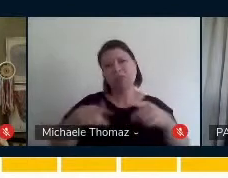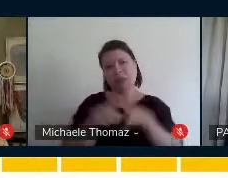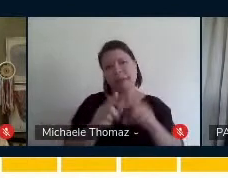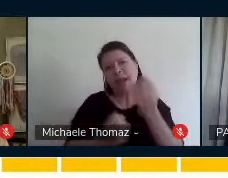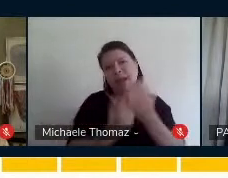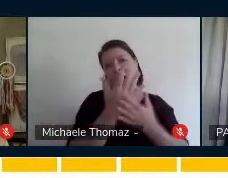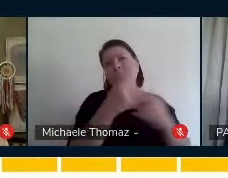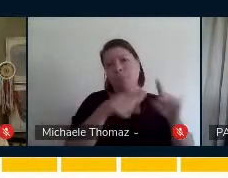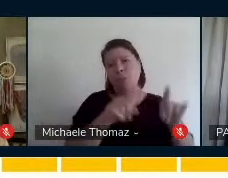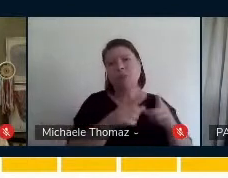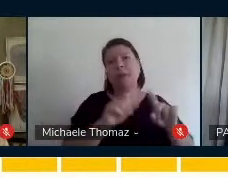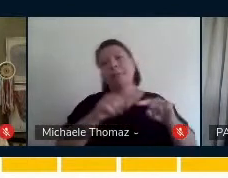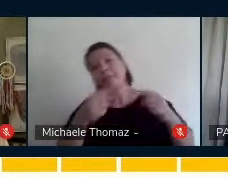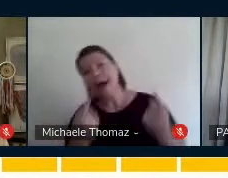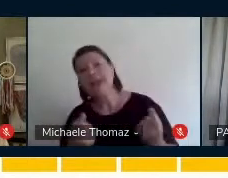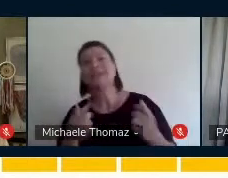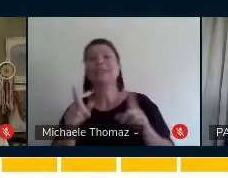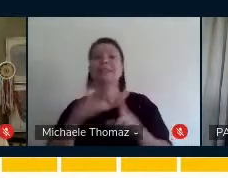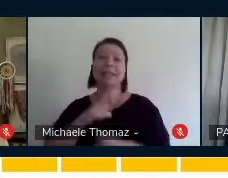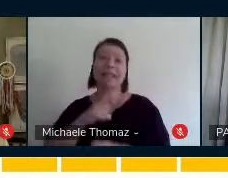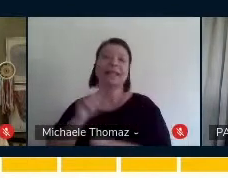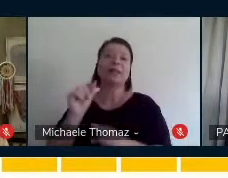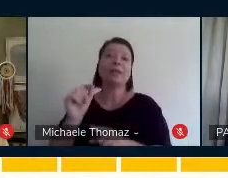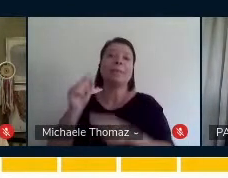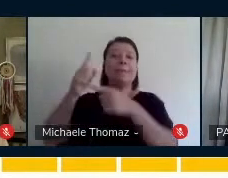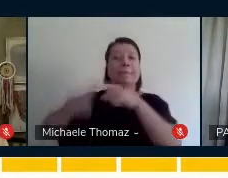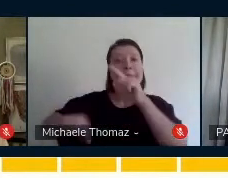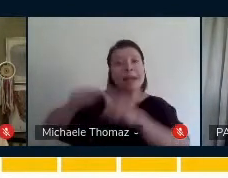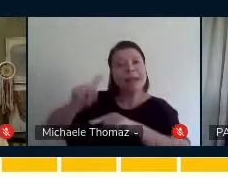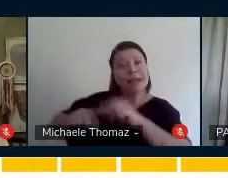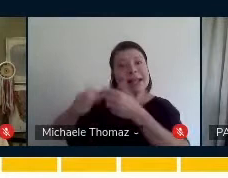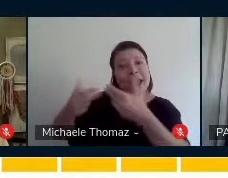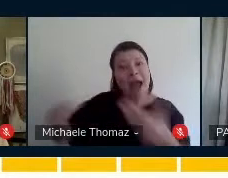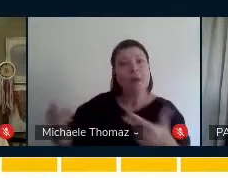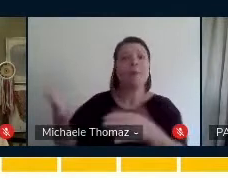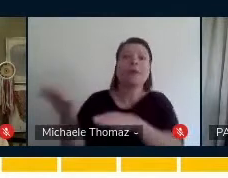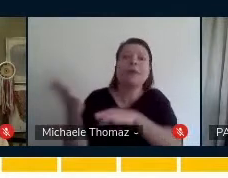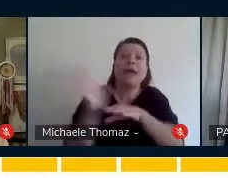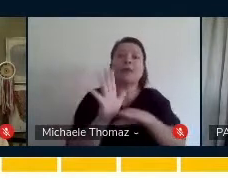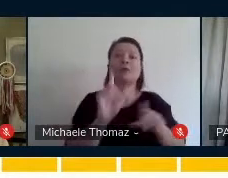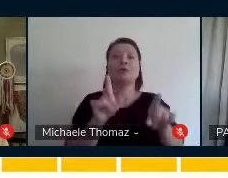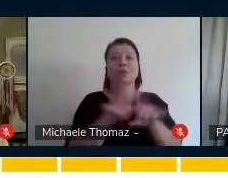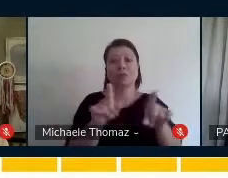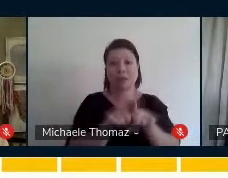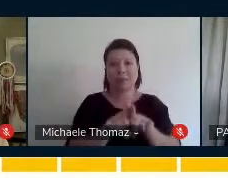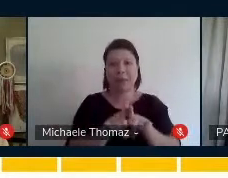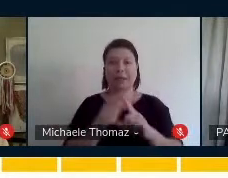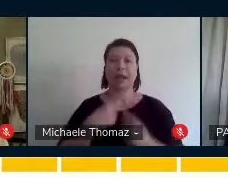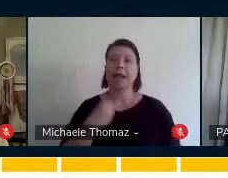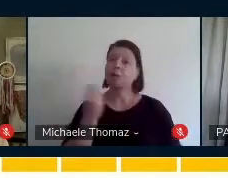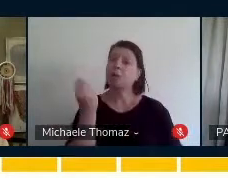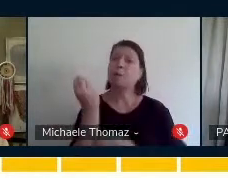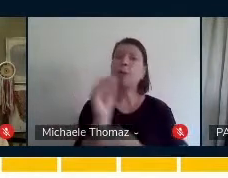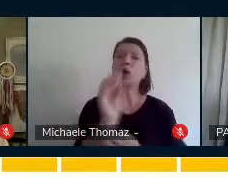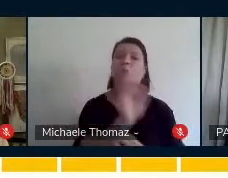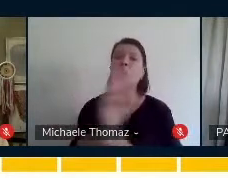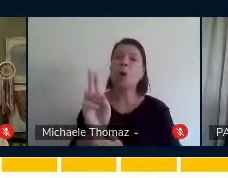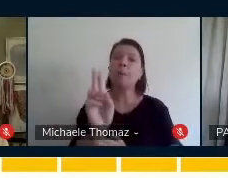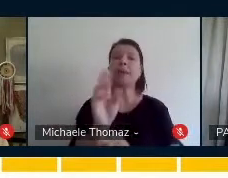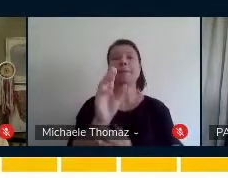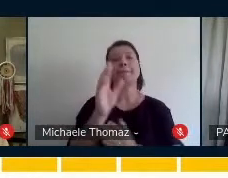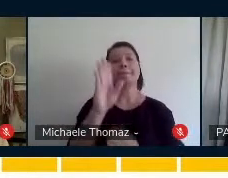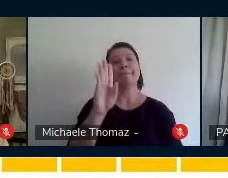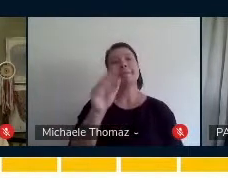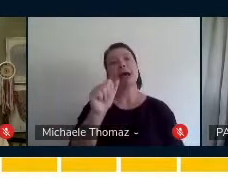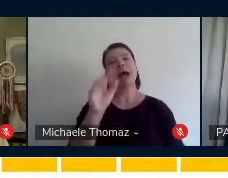Então, a gente, ela traz para a gente o movimento, a gente nomeou, então a gente educa musicalmente. e